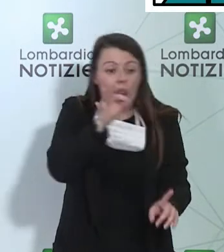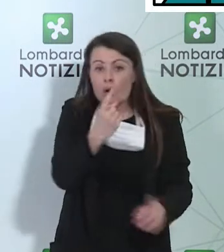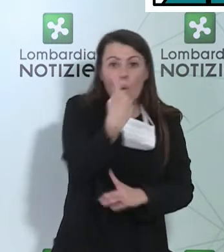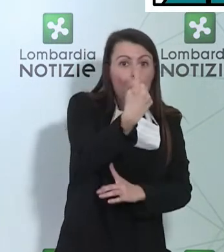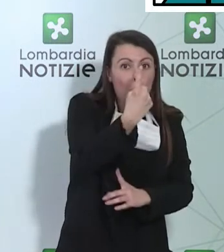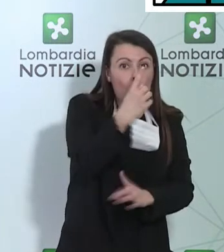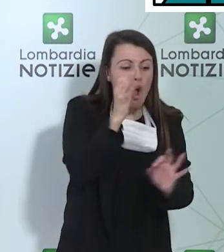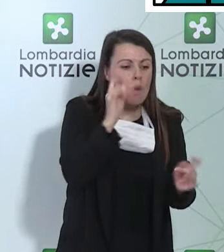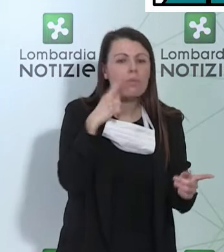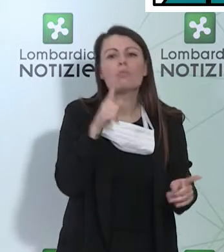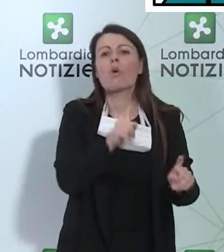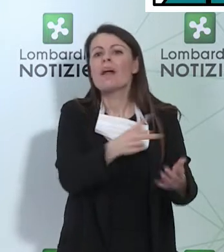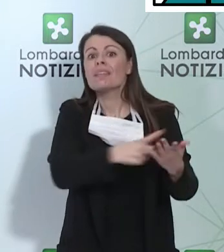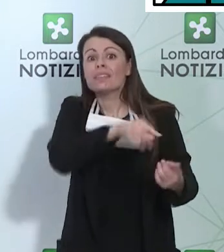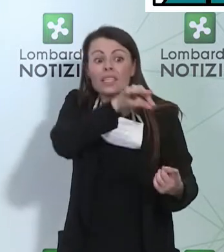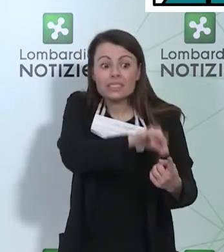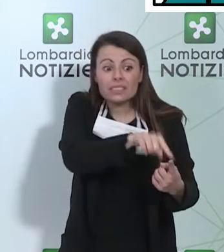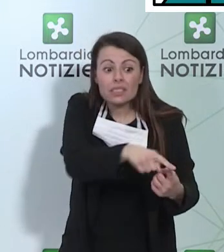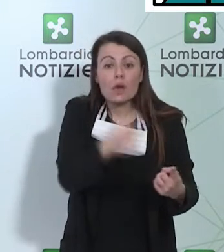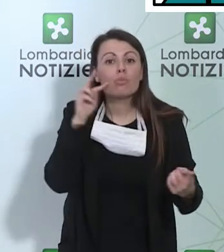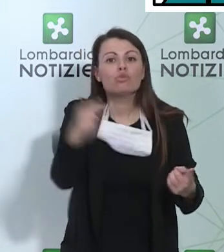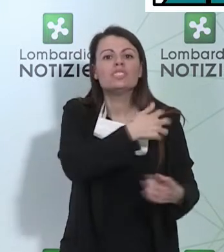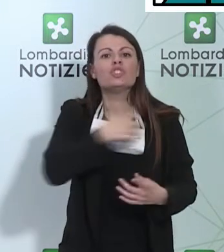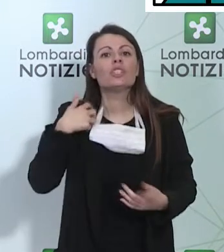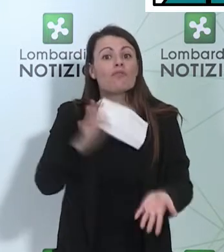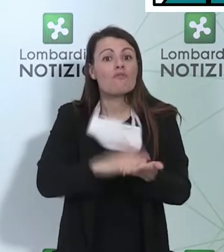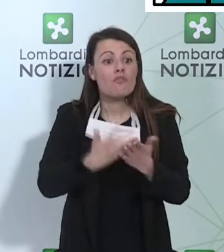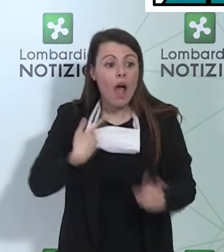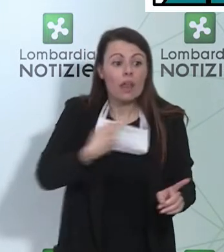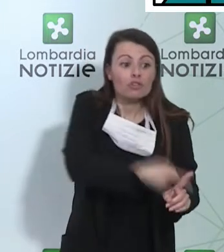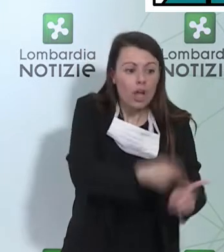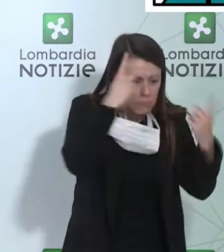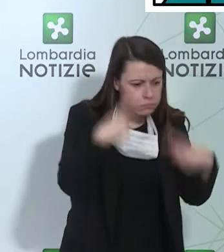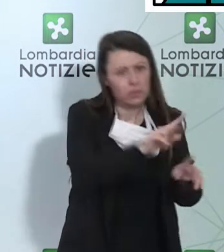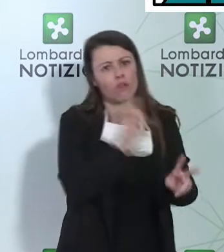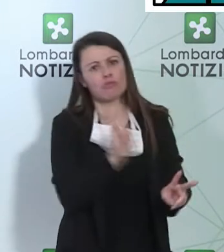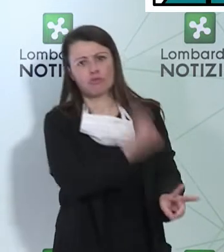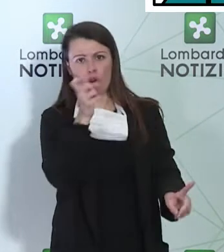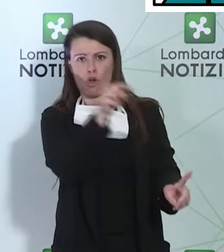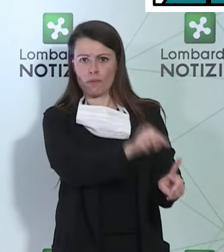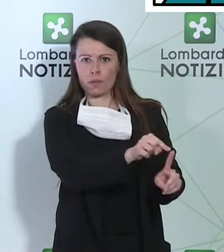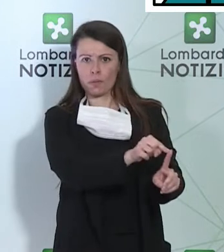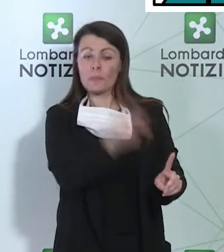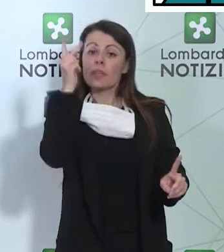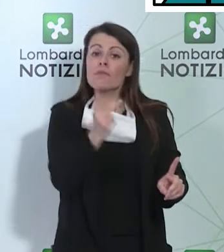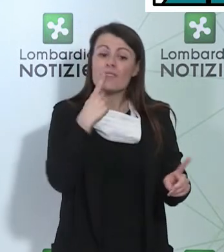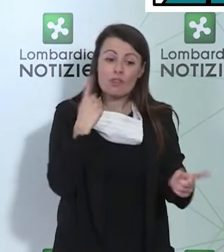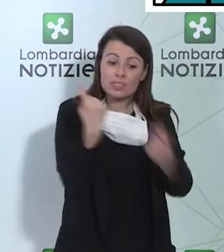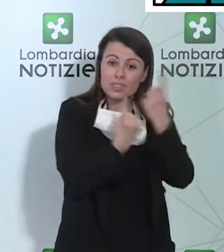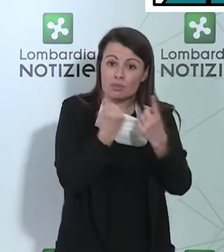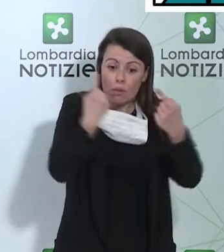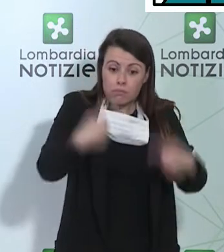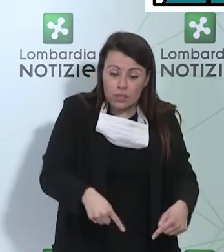scientificamente valido. In questo campo infatti il mondo della scienza è